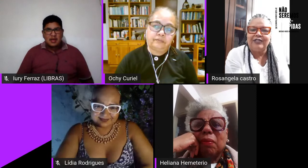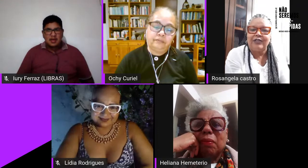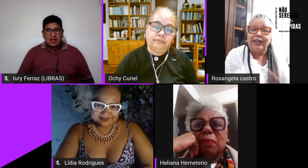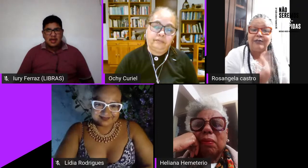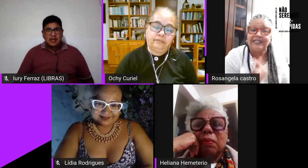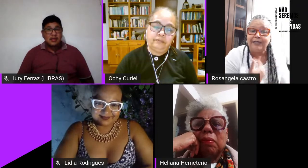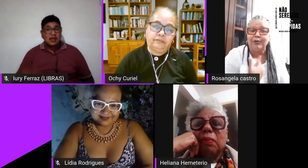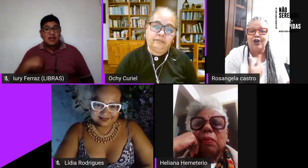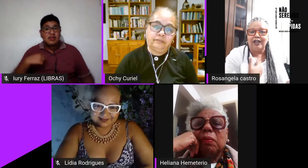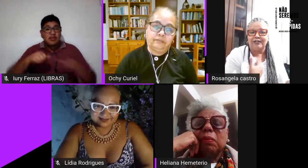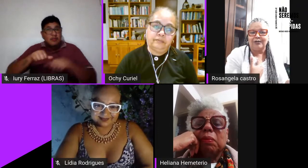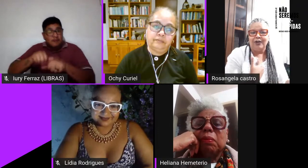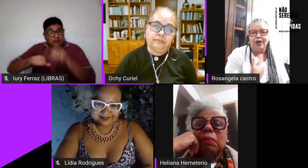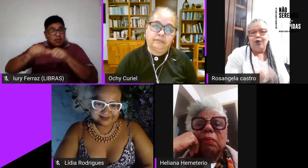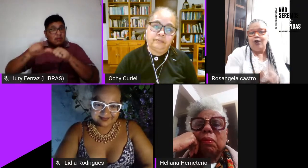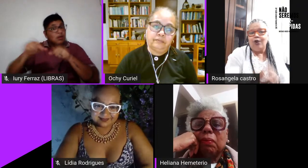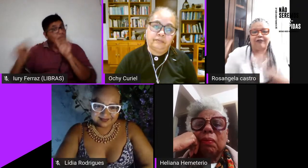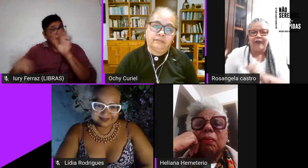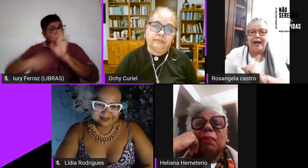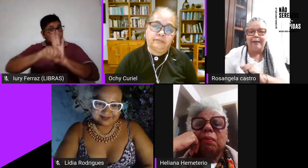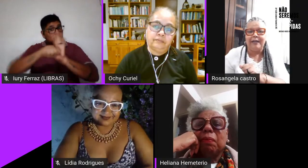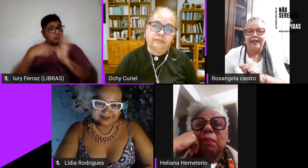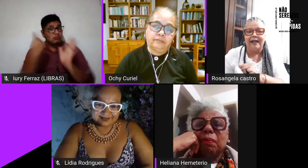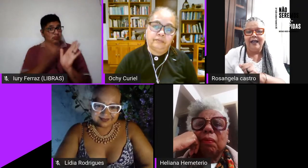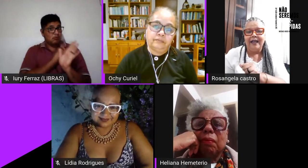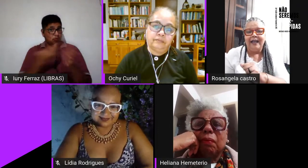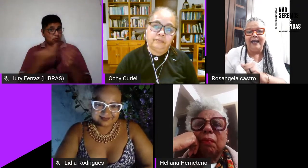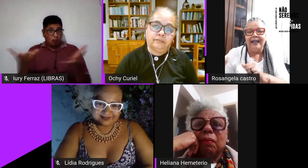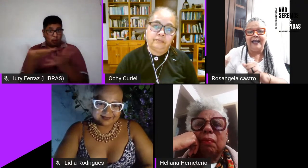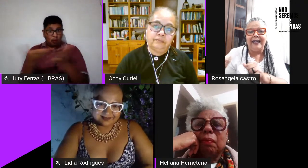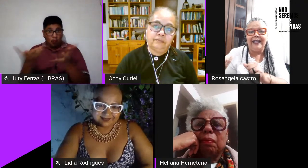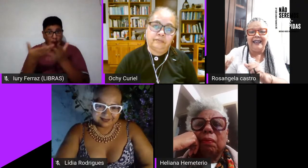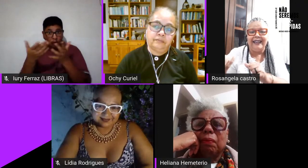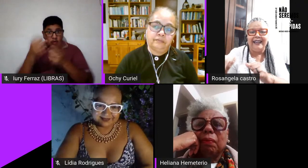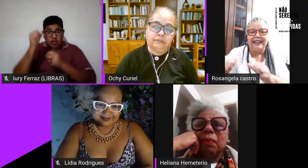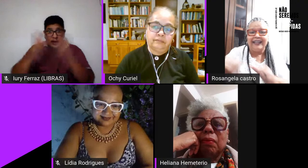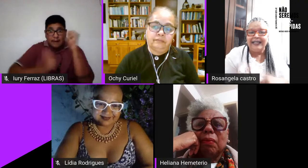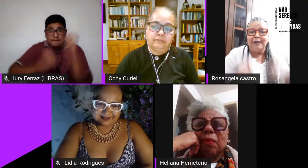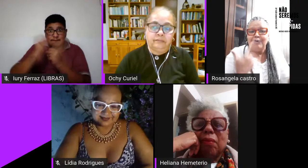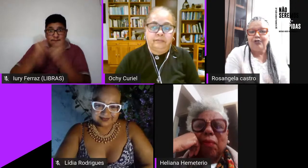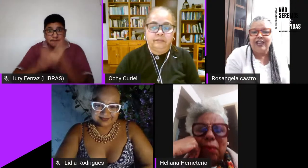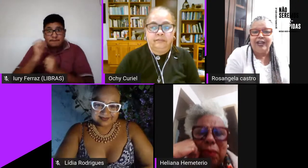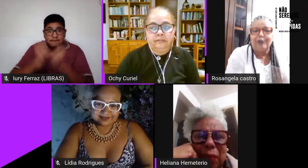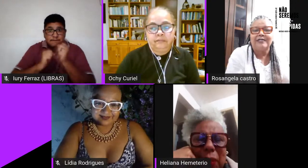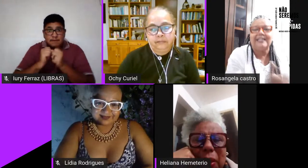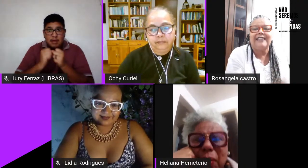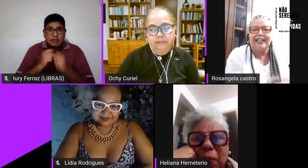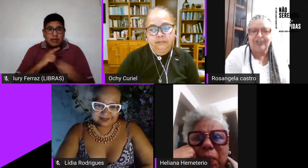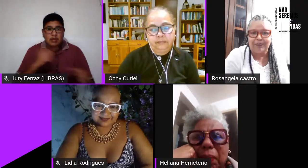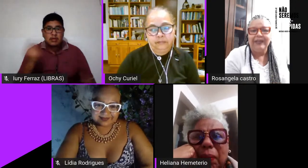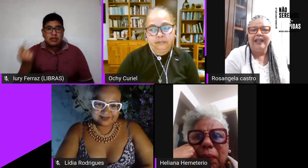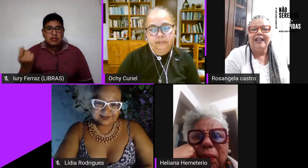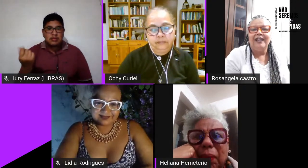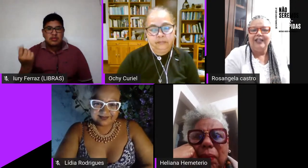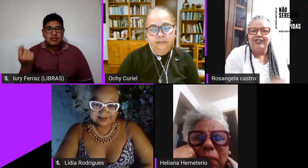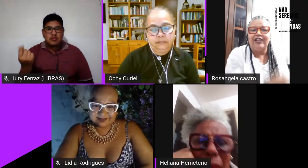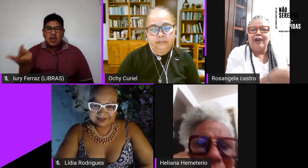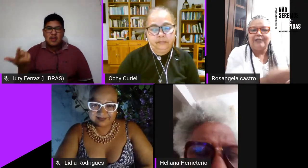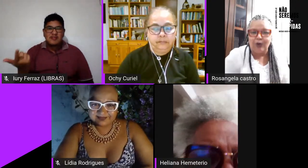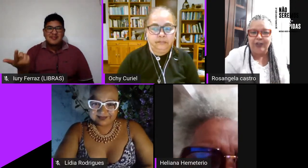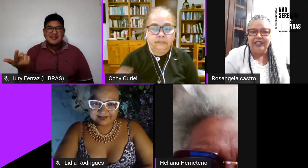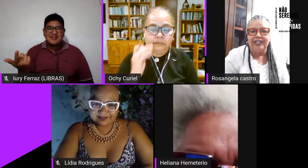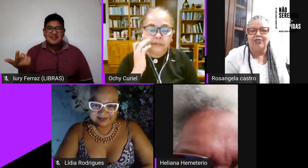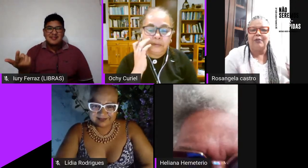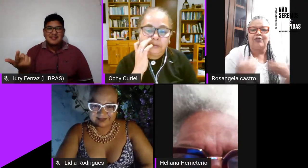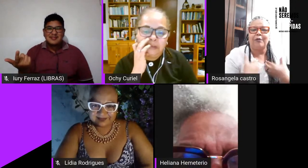do avesso que era um símbolo nosso hoje a fábrica é ganha muito dinheiro com sandálias de